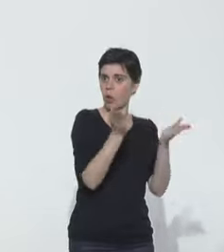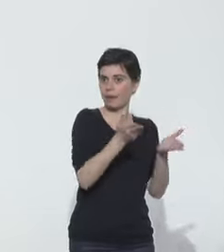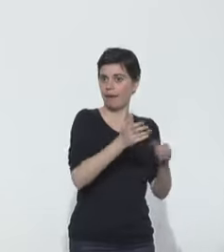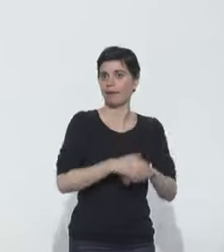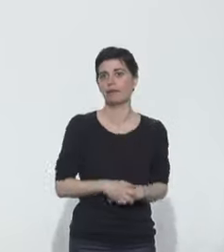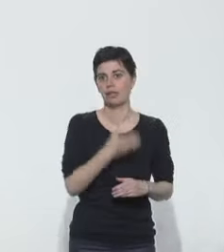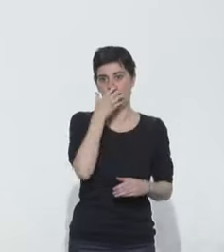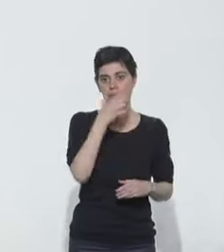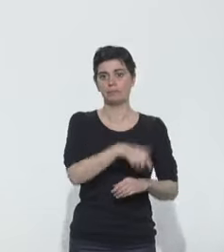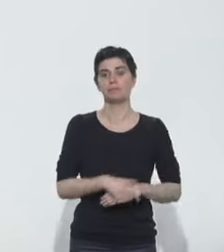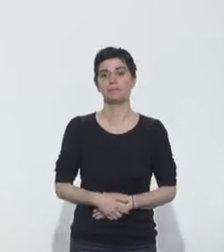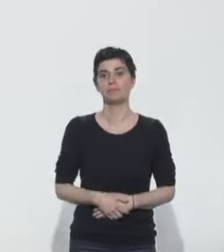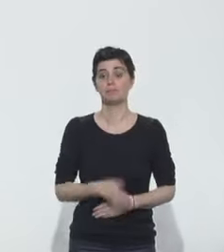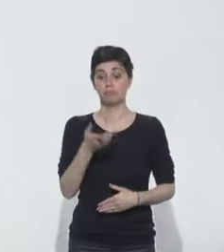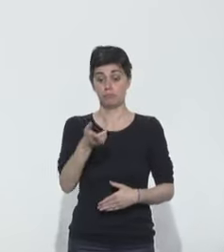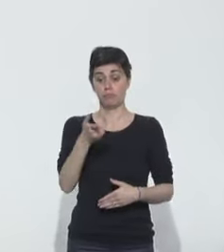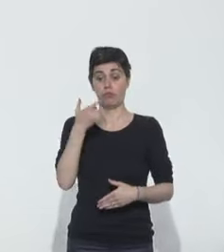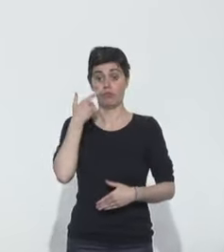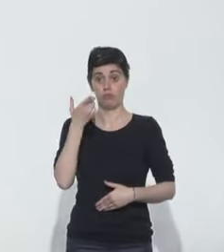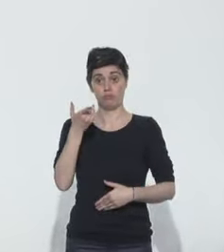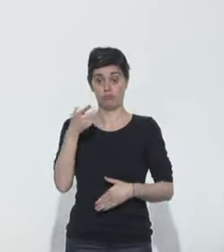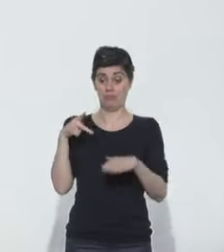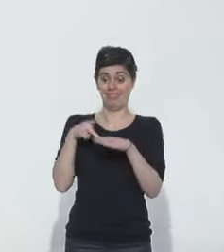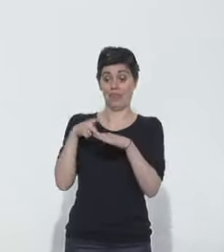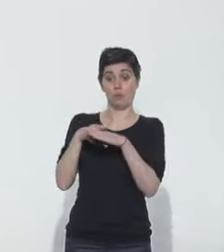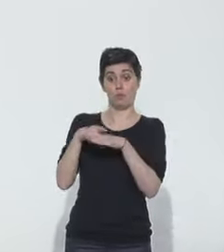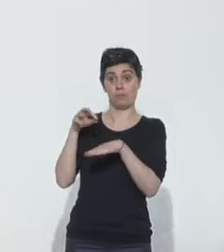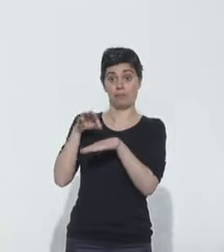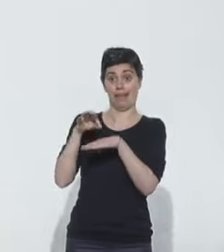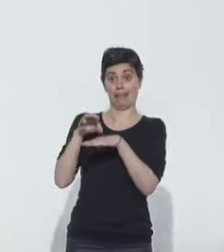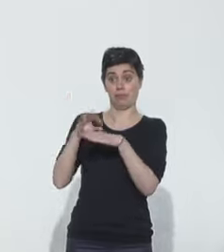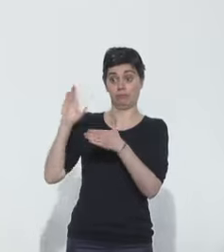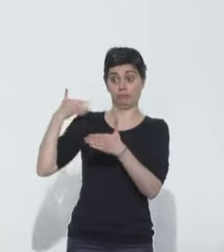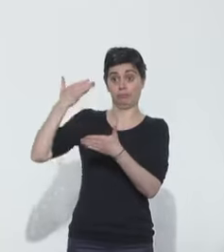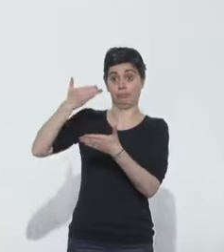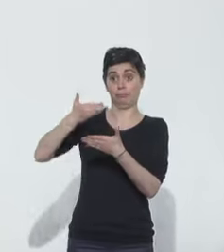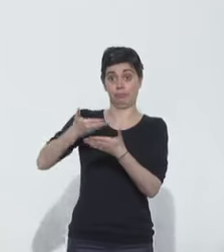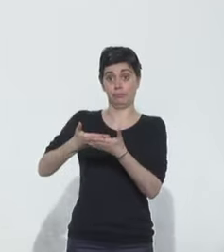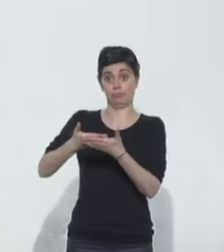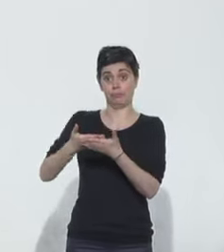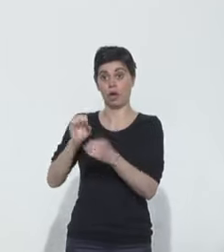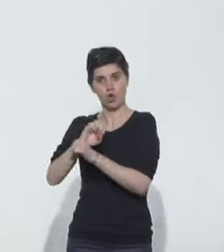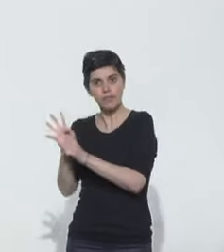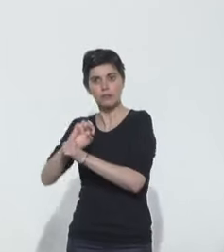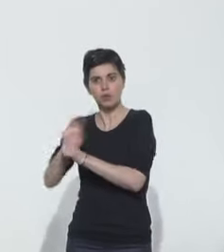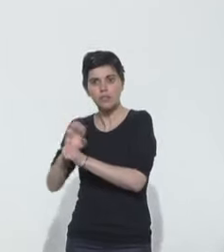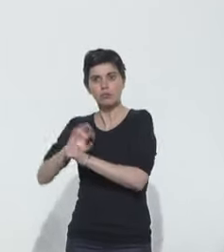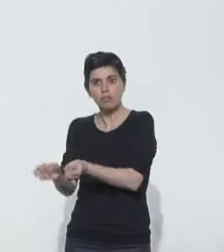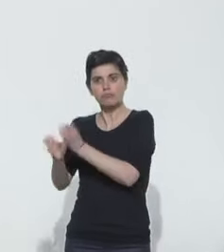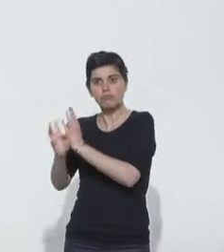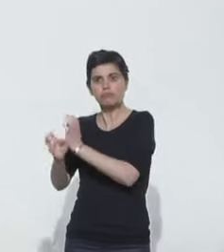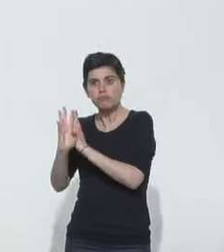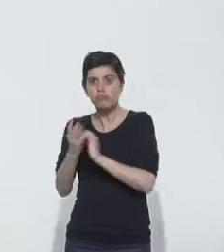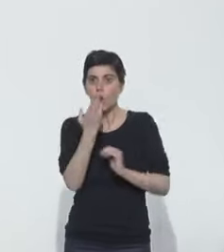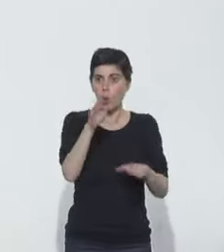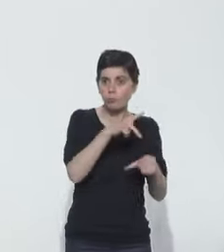début de l'épidémie. On a vu, entre guillemets, disparaître, c peut un grand mot, mais en tout cas, fortement se réduire les autres pathologies. En particulier,